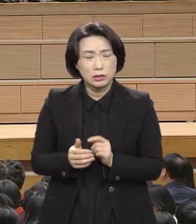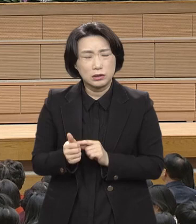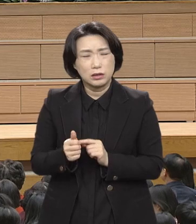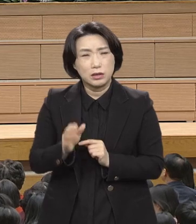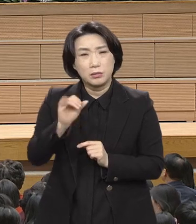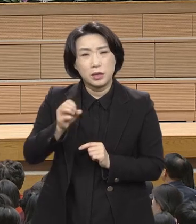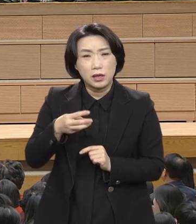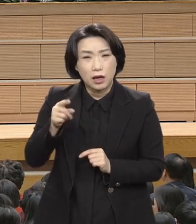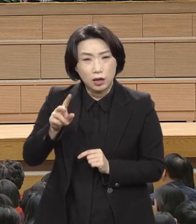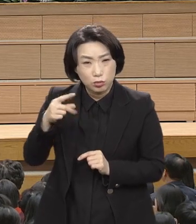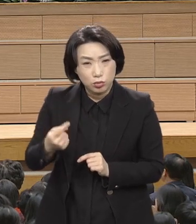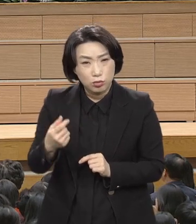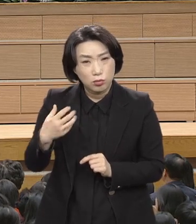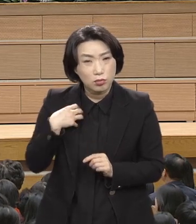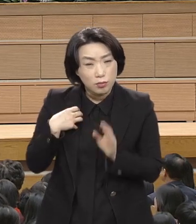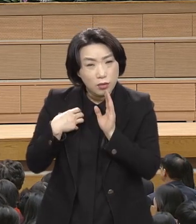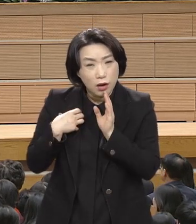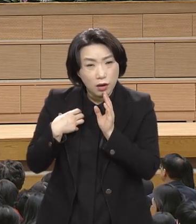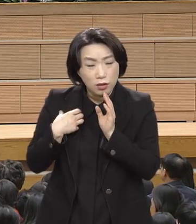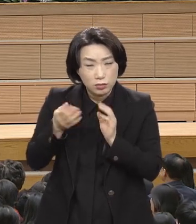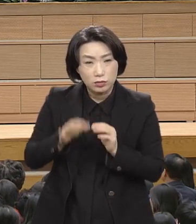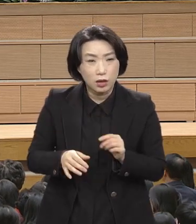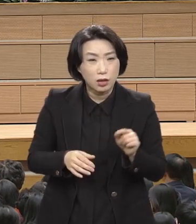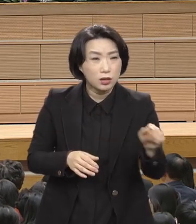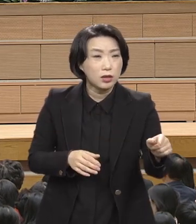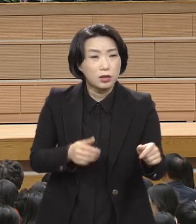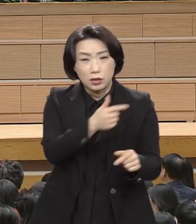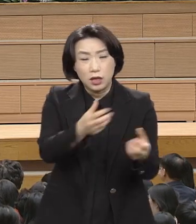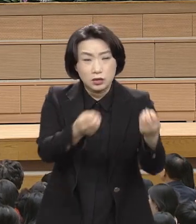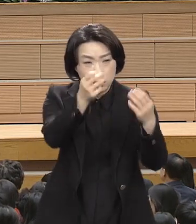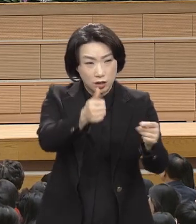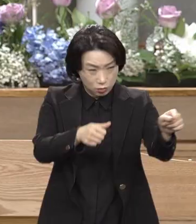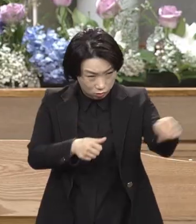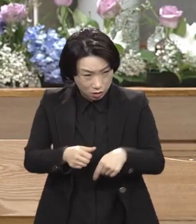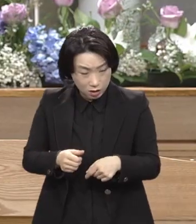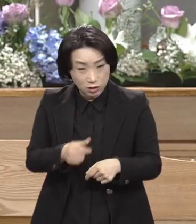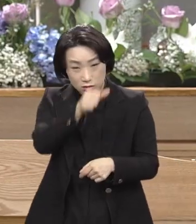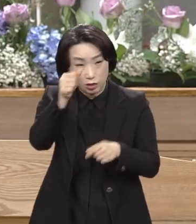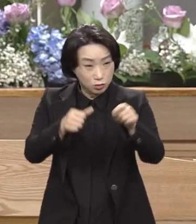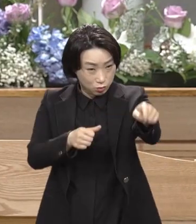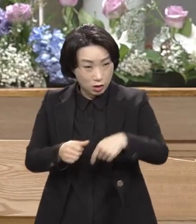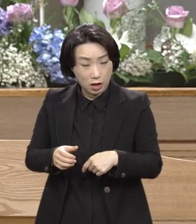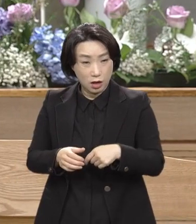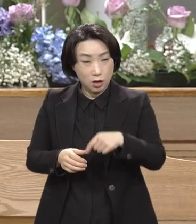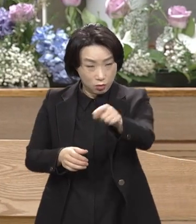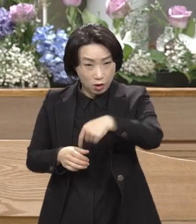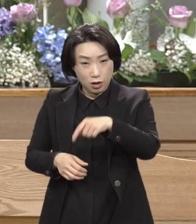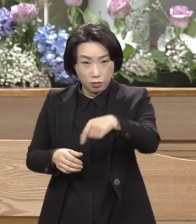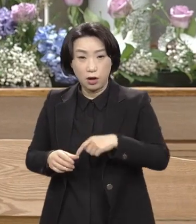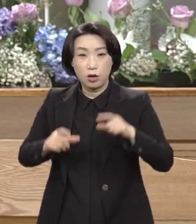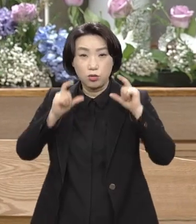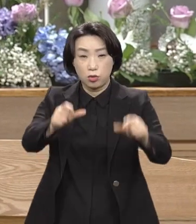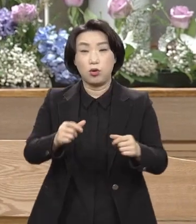그게 대대세상도 와라. 장도도 와라. 자기 맘대로 가라. 하는 빌라도가